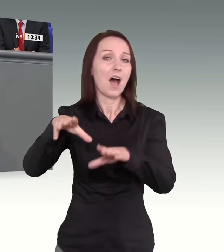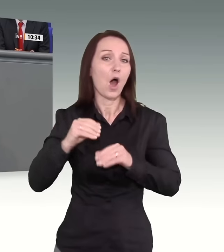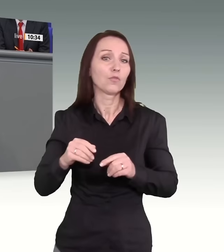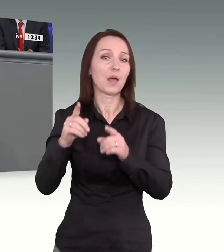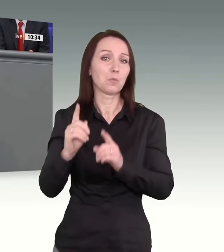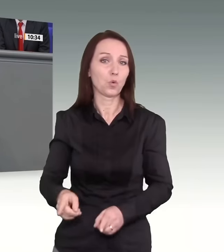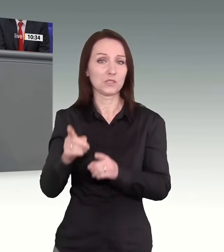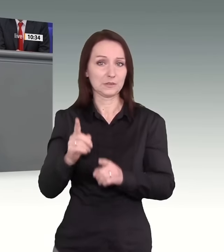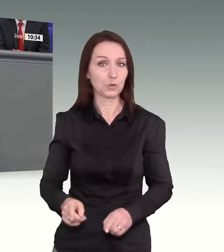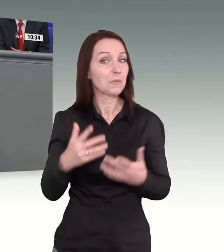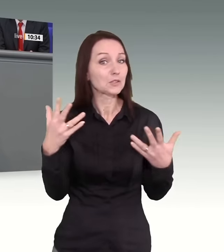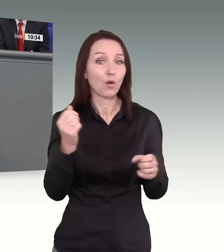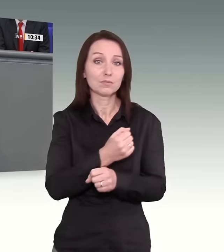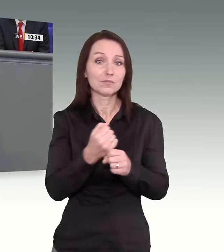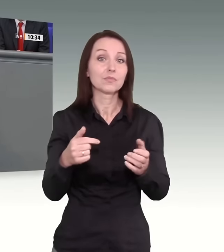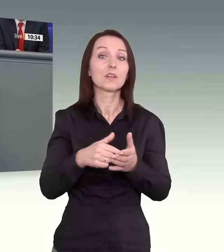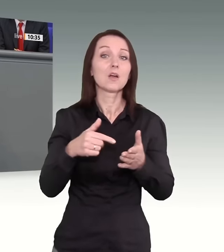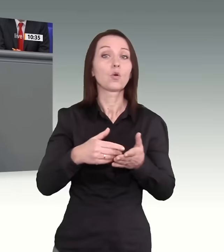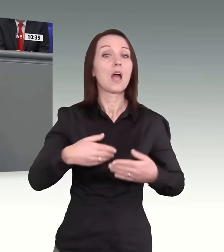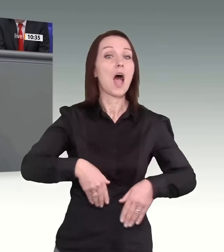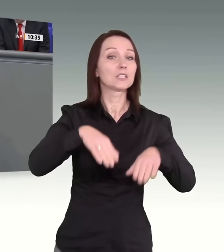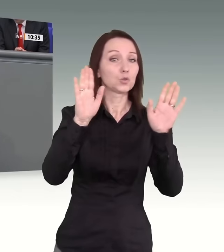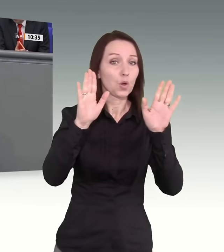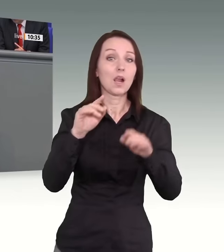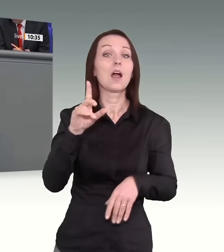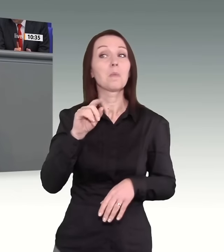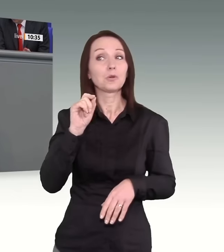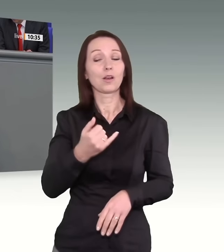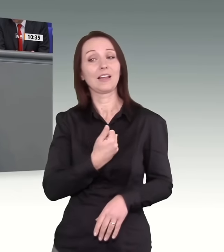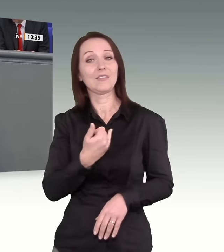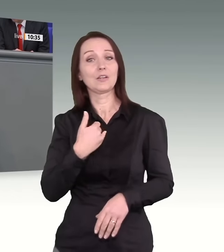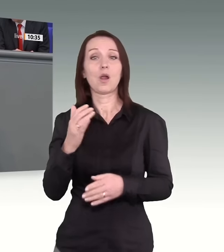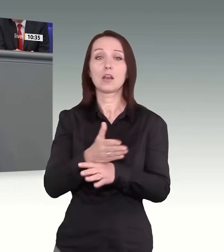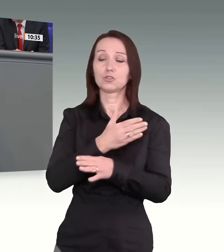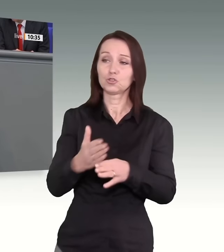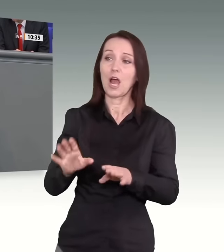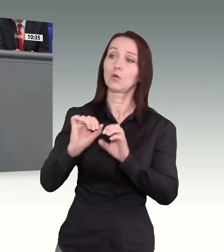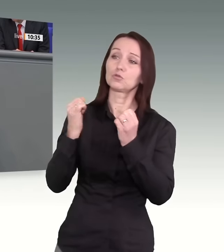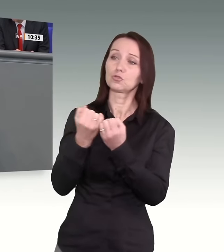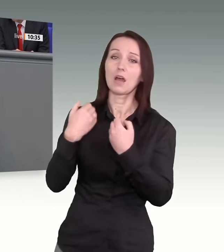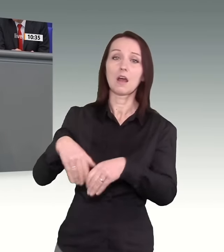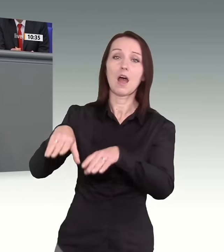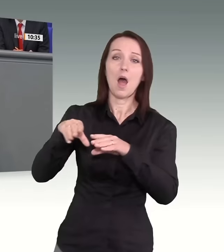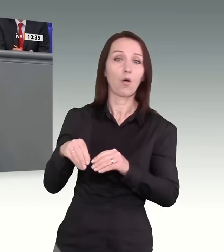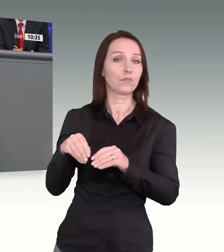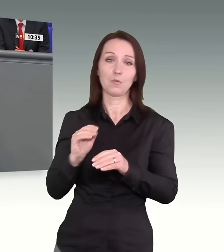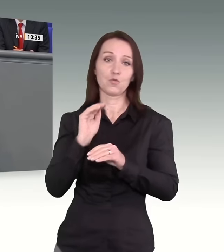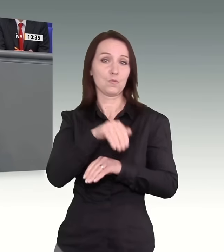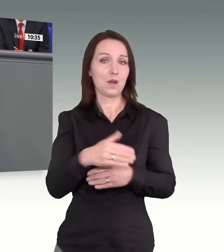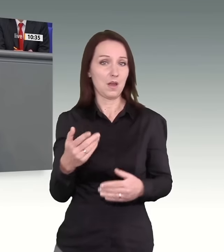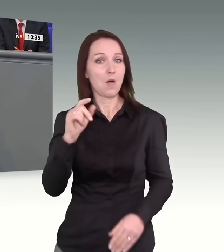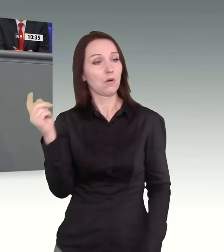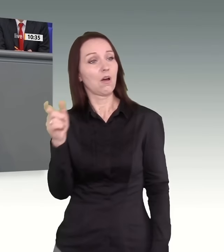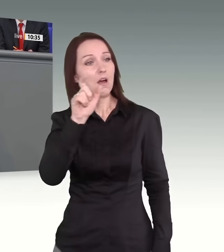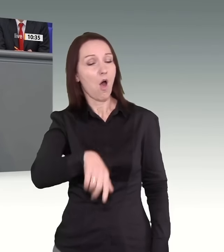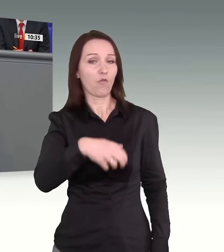eines Staates überschreibt und Sie das den Bürgern aufgezwängt haben. Sie haben damit die Gemeinschaft,